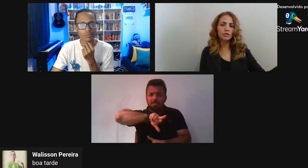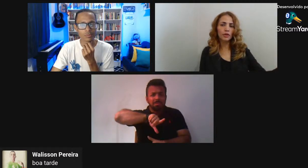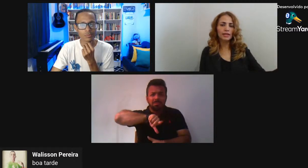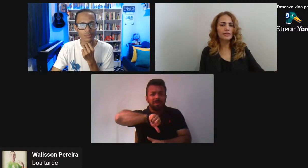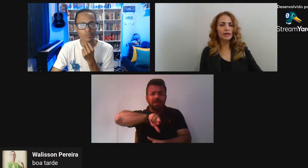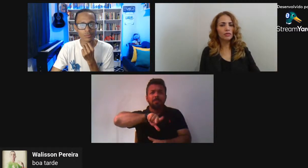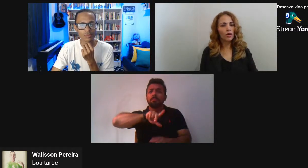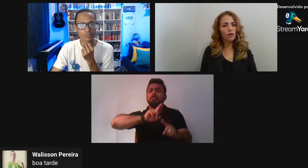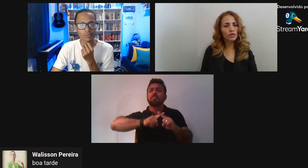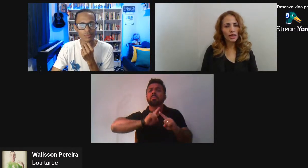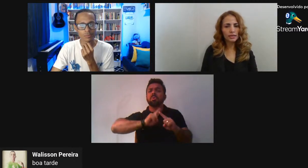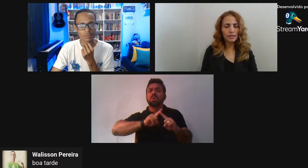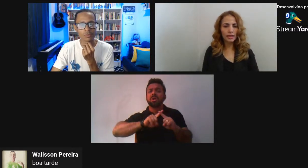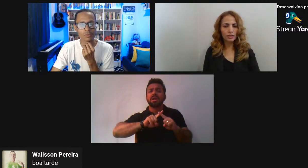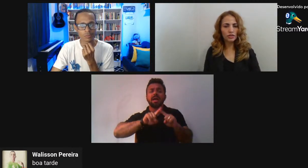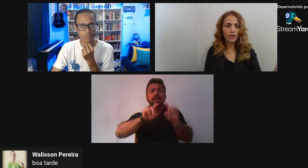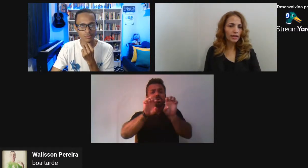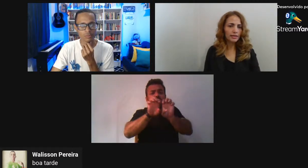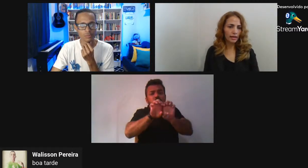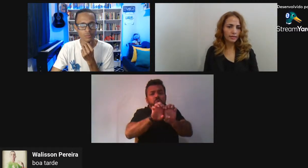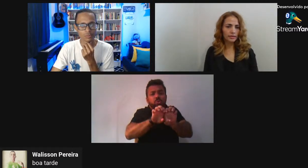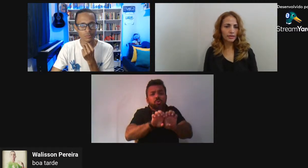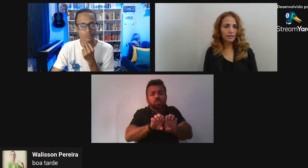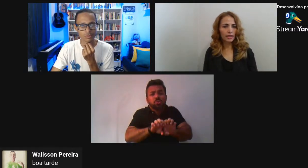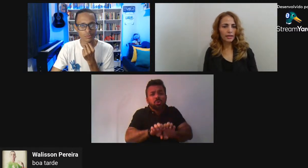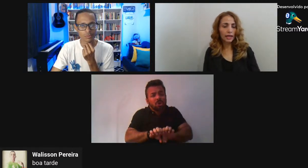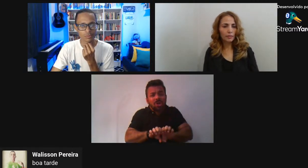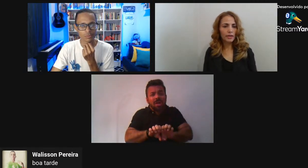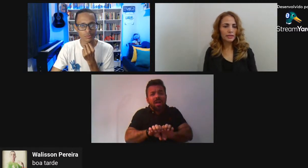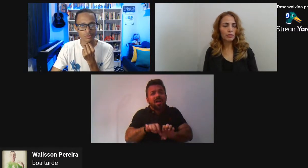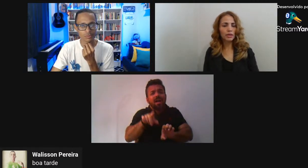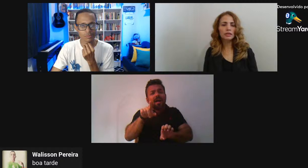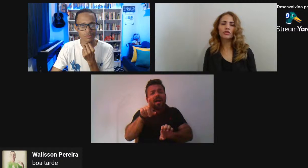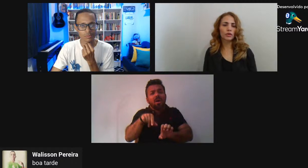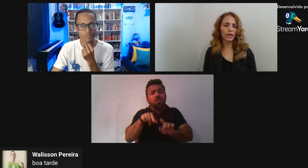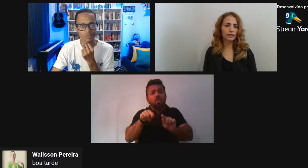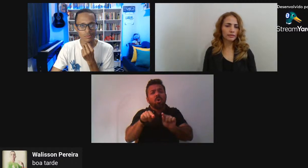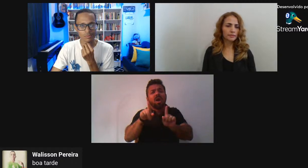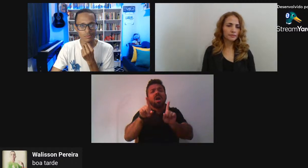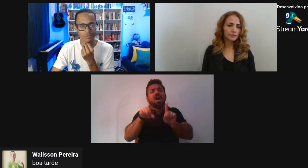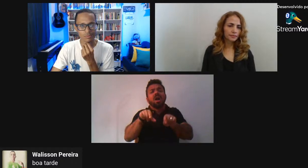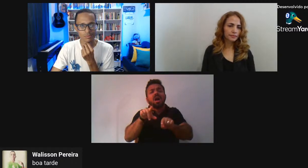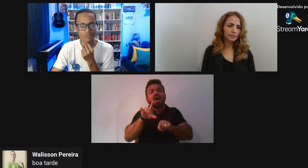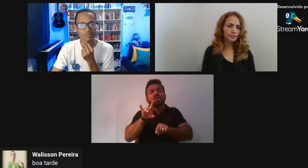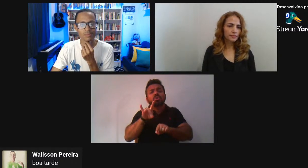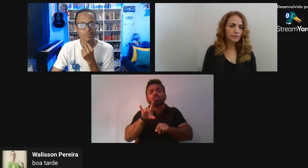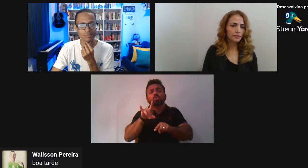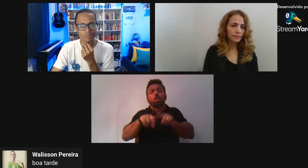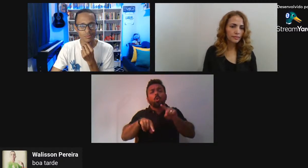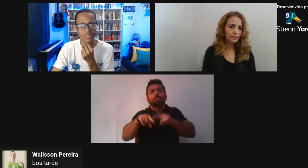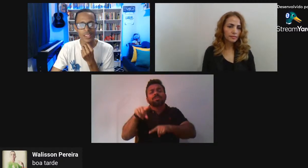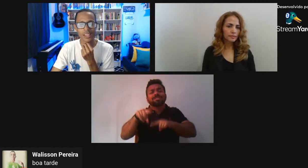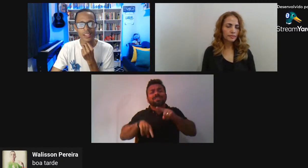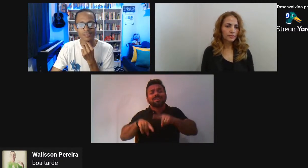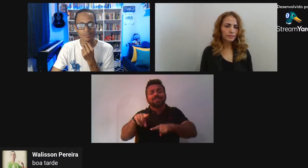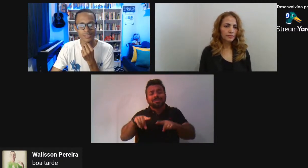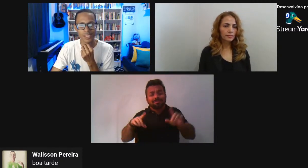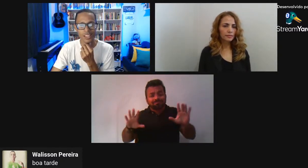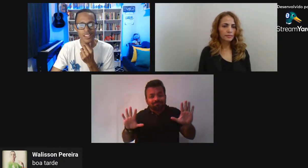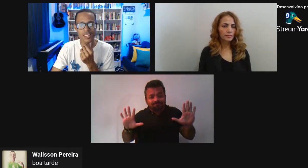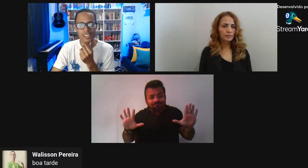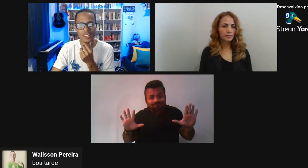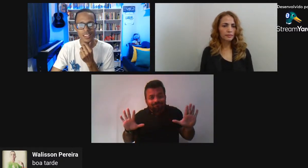exploração Onde ela se sente Localizada E que ela nem percebe Que está sendo explorada É